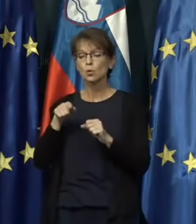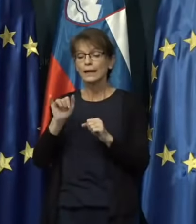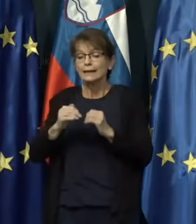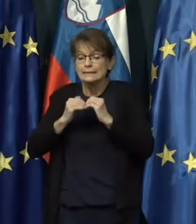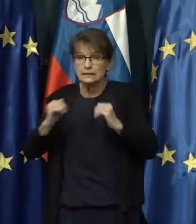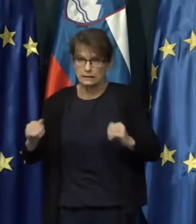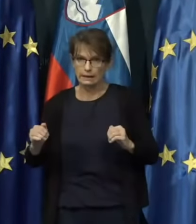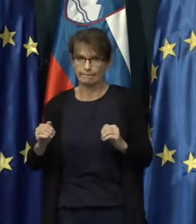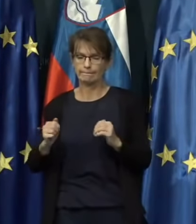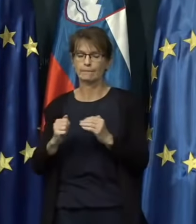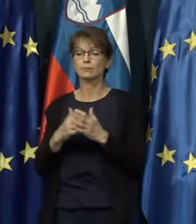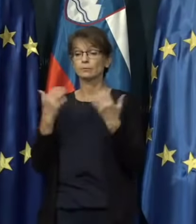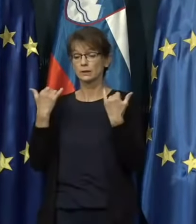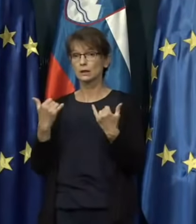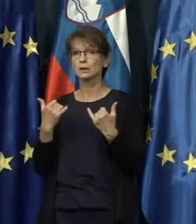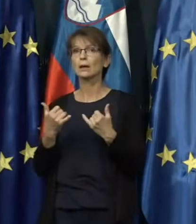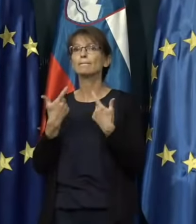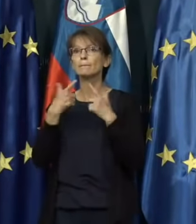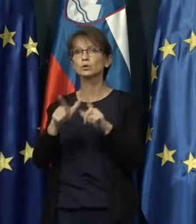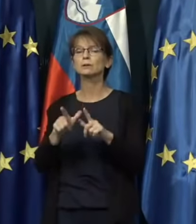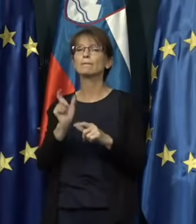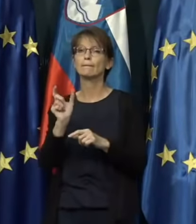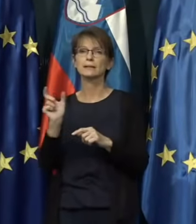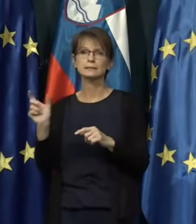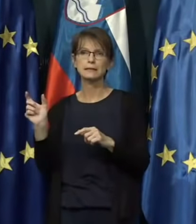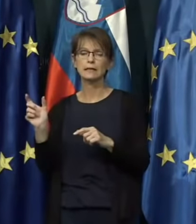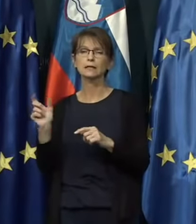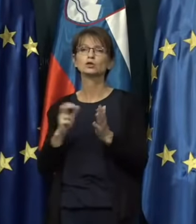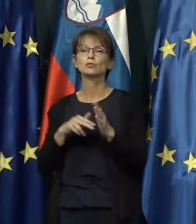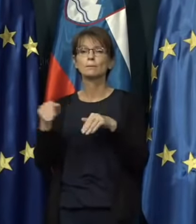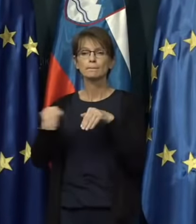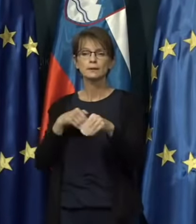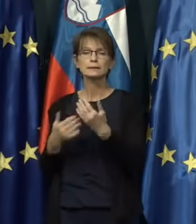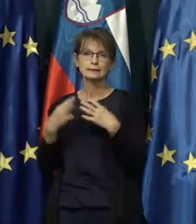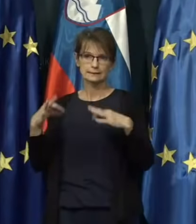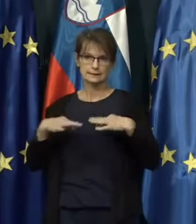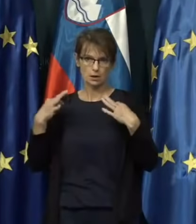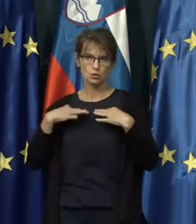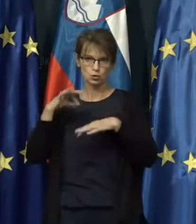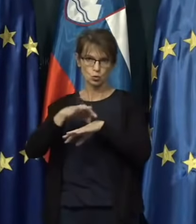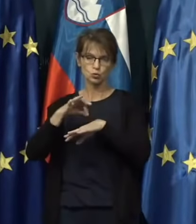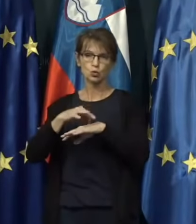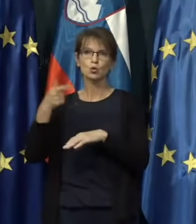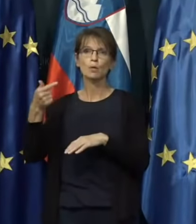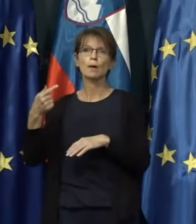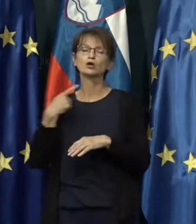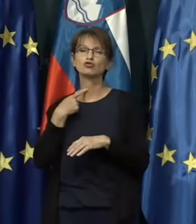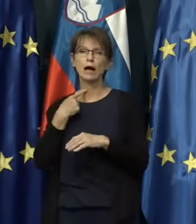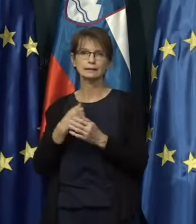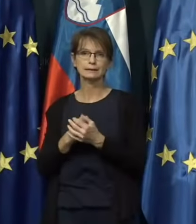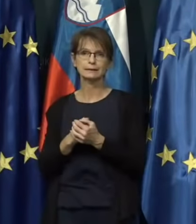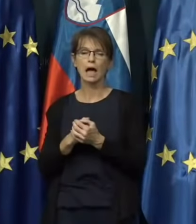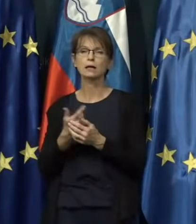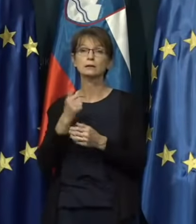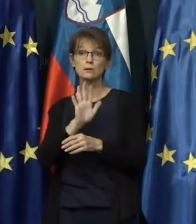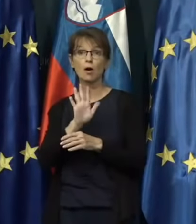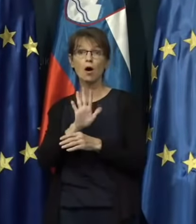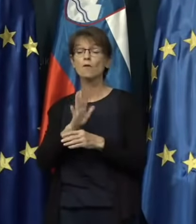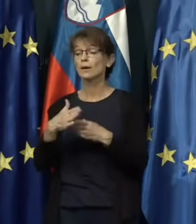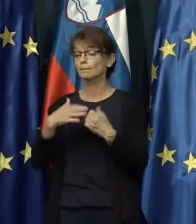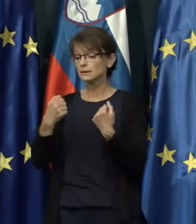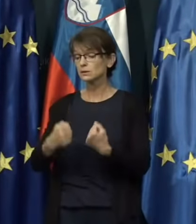tem. Sedaj pa bi prepustil besedo ministru za zdrave, doktorju Tomažu Gantarju, iz njegove